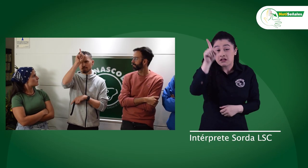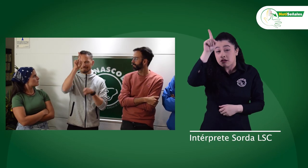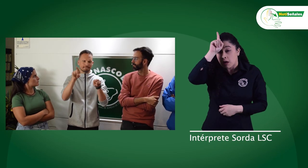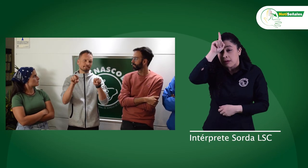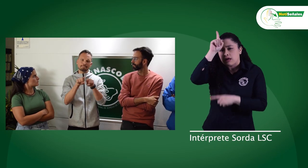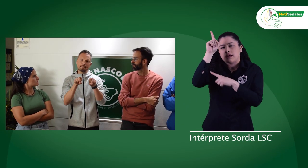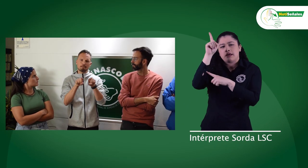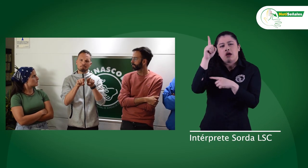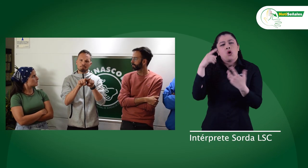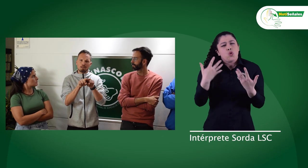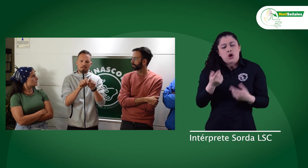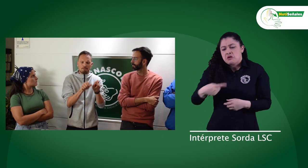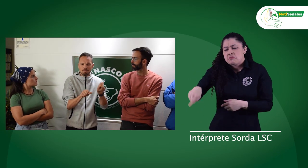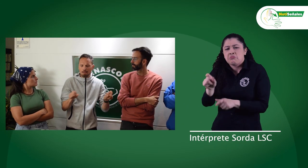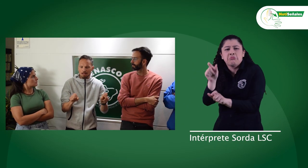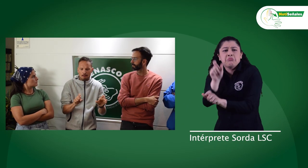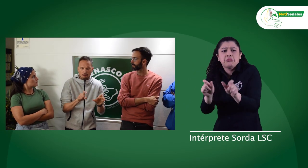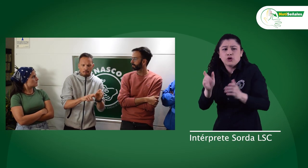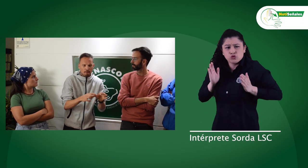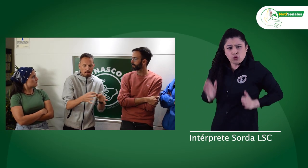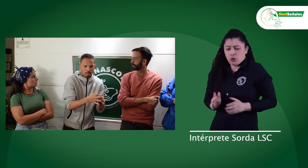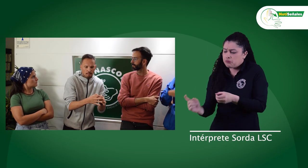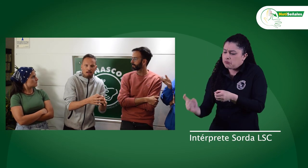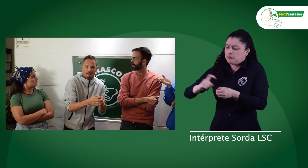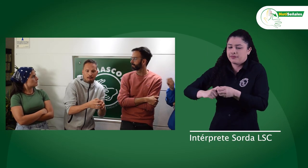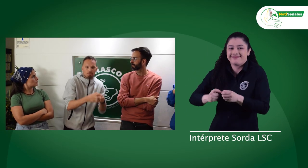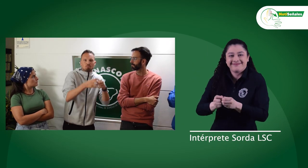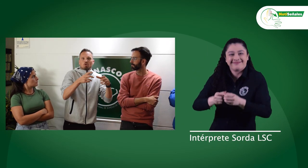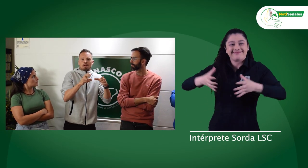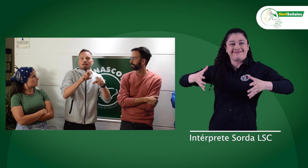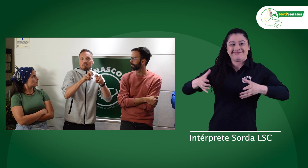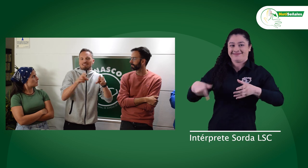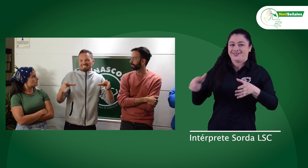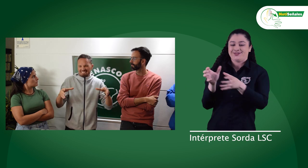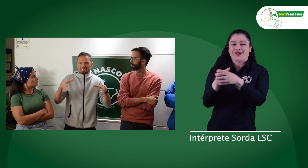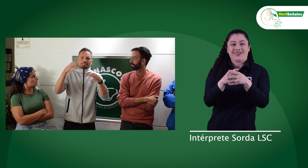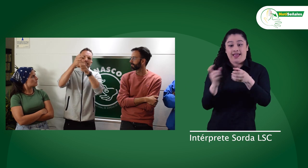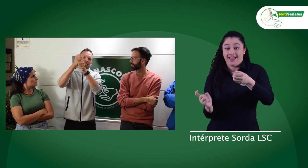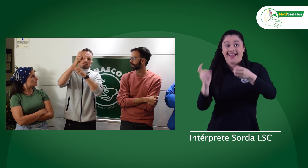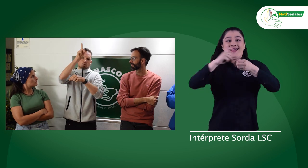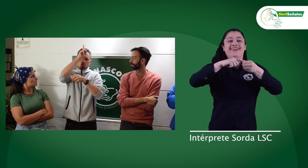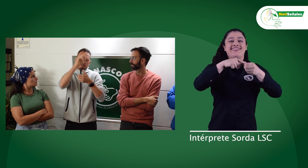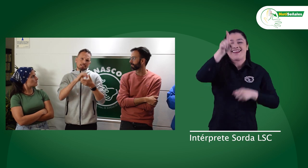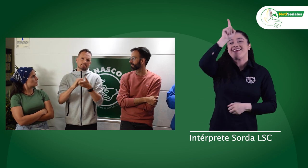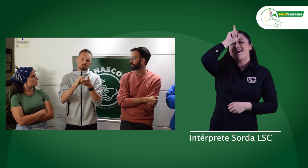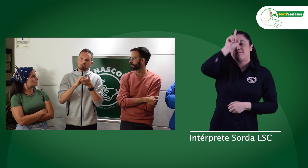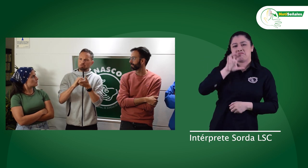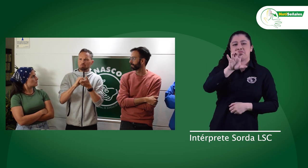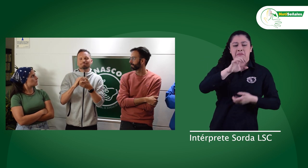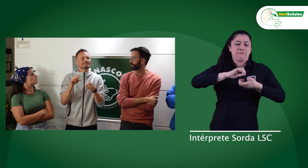En Alemania las personas se asocian, luego las asociaciones entran en una federación nacional,